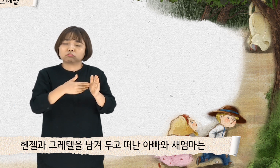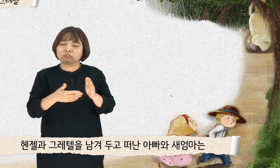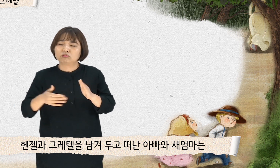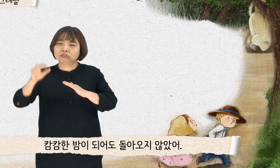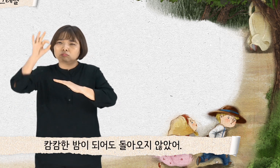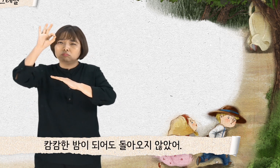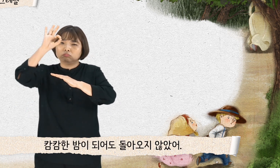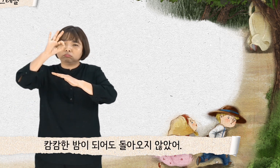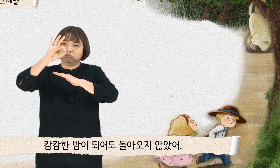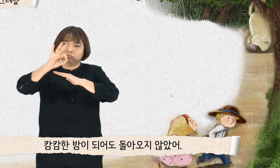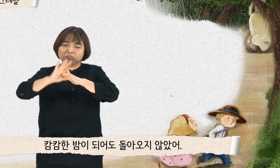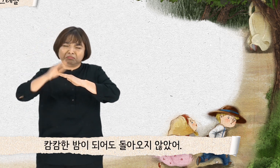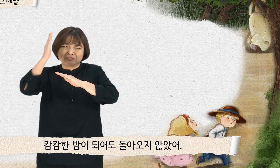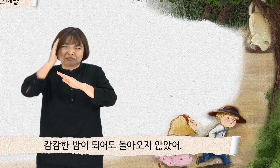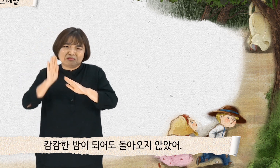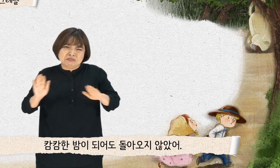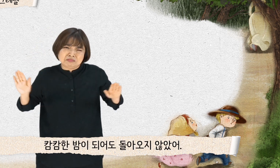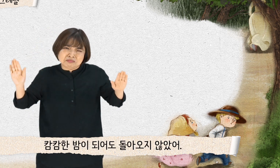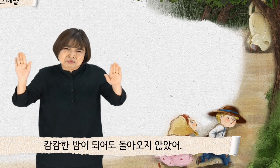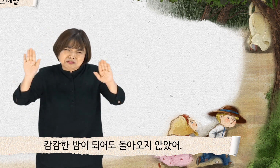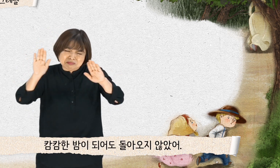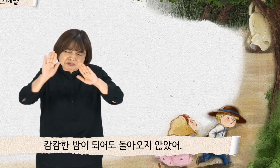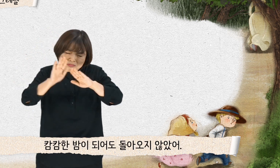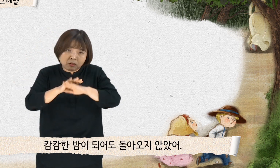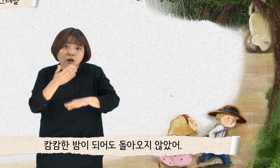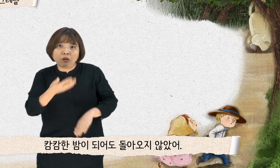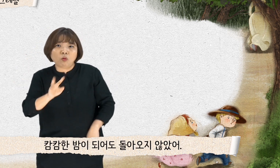캄캄한 밤이 되어도 돌아오지 않았어.